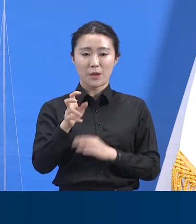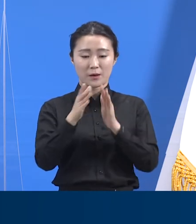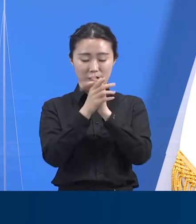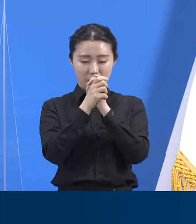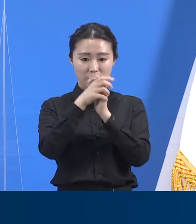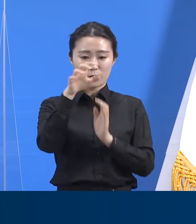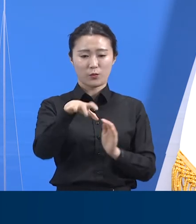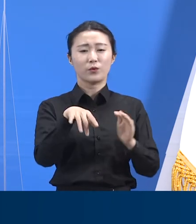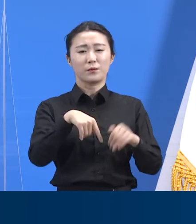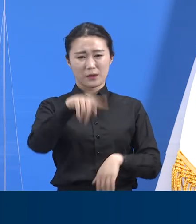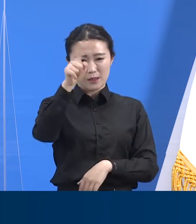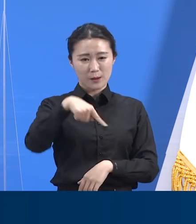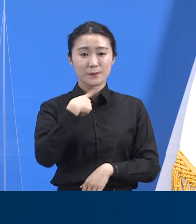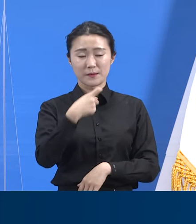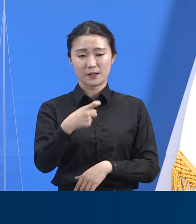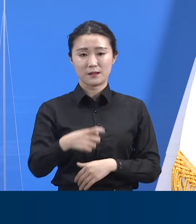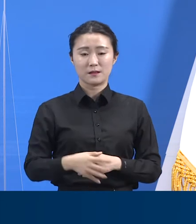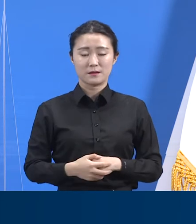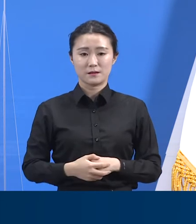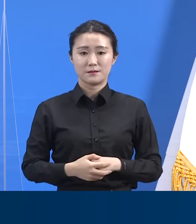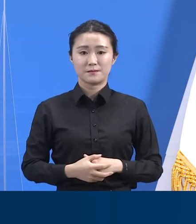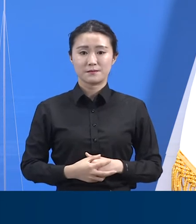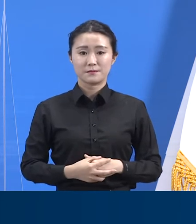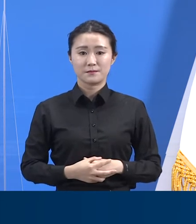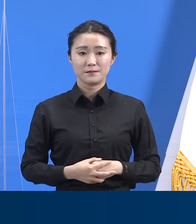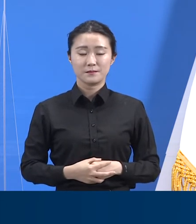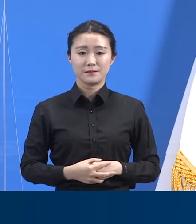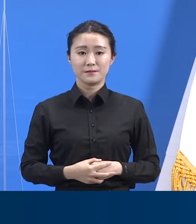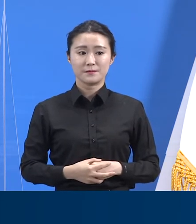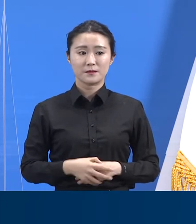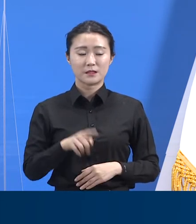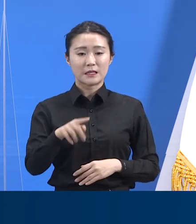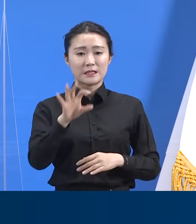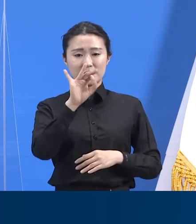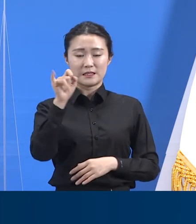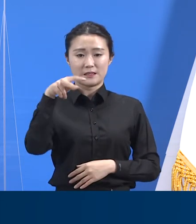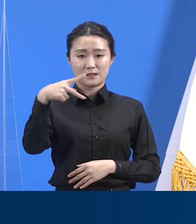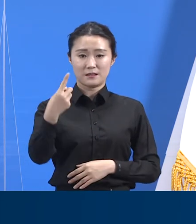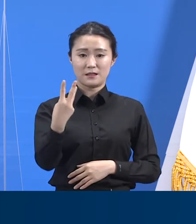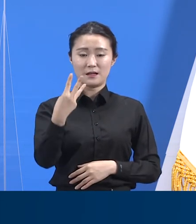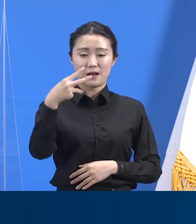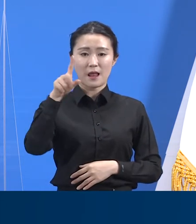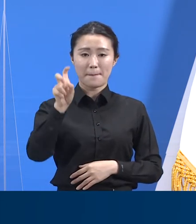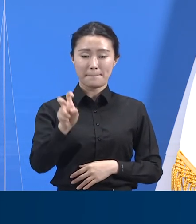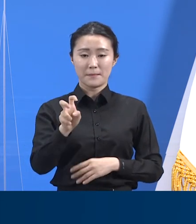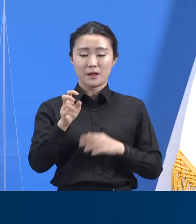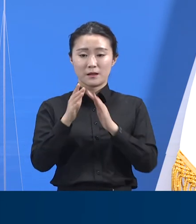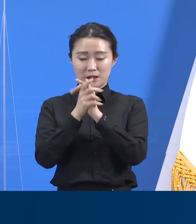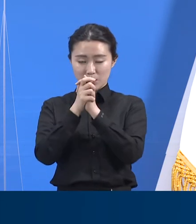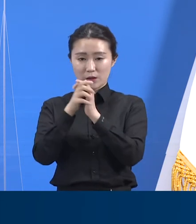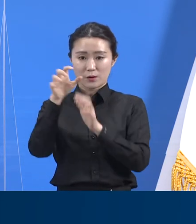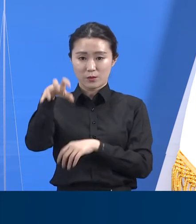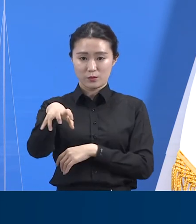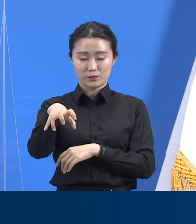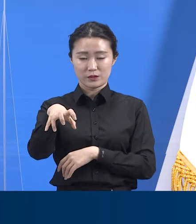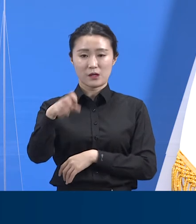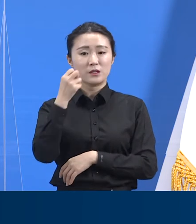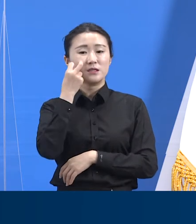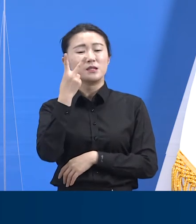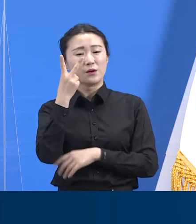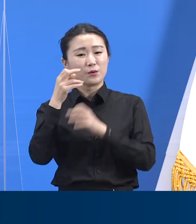11명은 수동 감시 조치하였습니다. 해당 이슬람 성원은 자체적으로